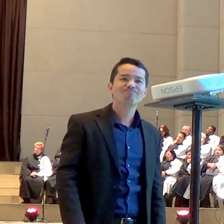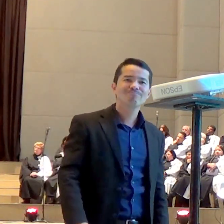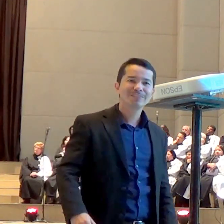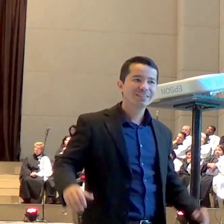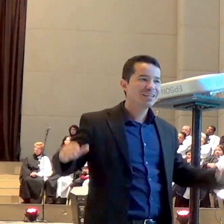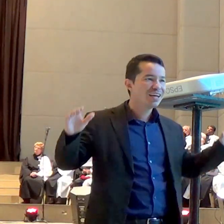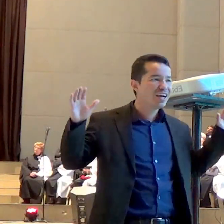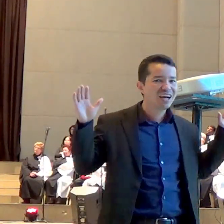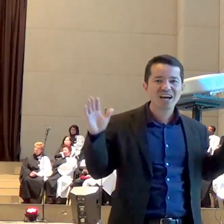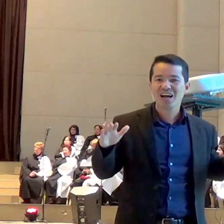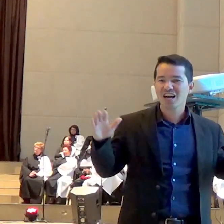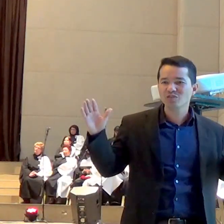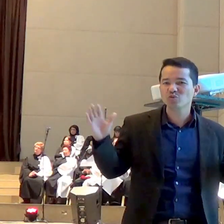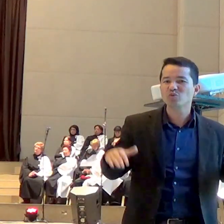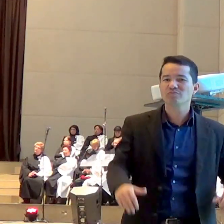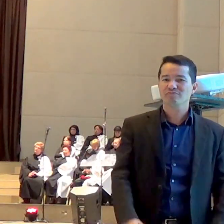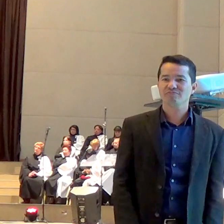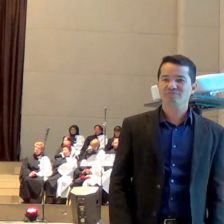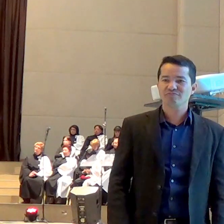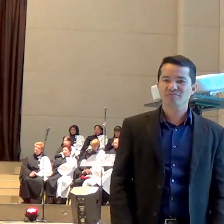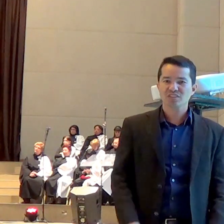e há momentos que não há livramento